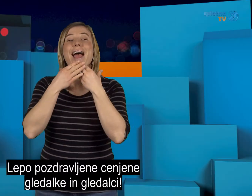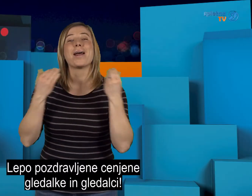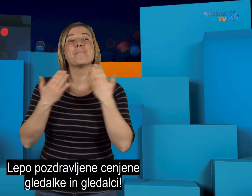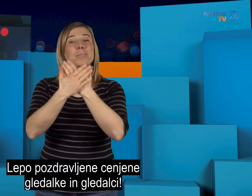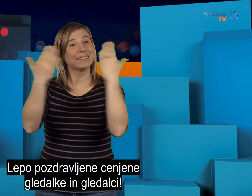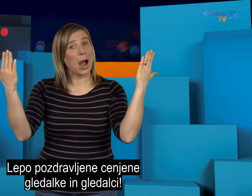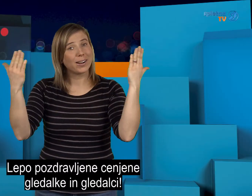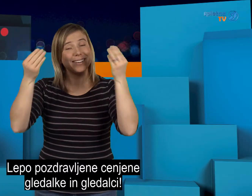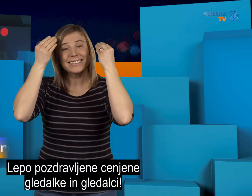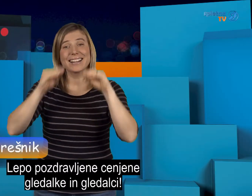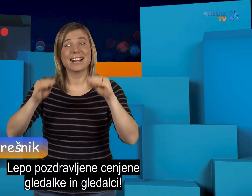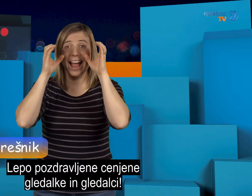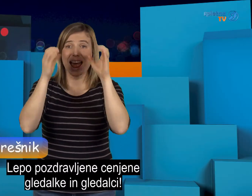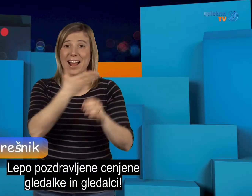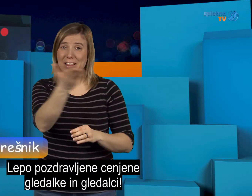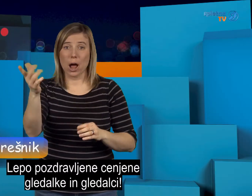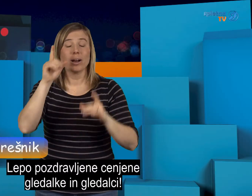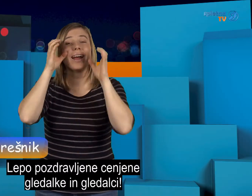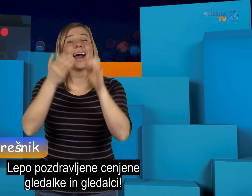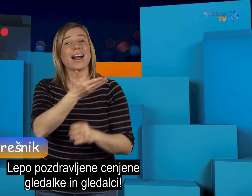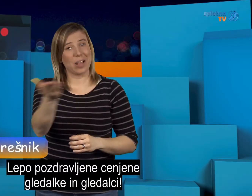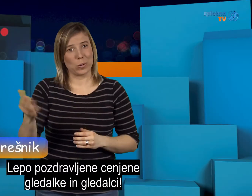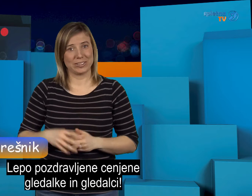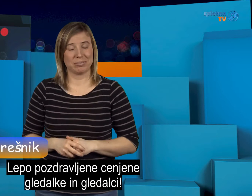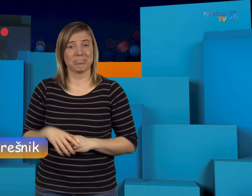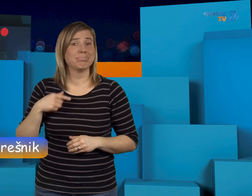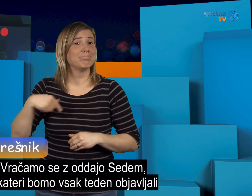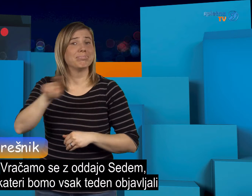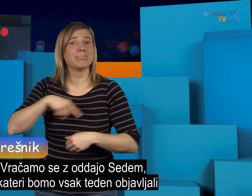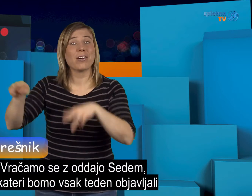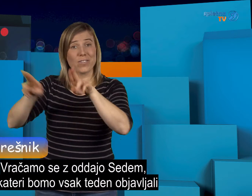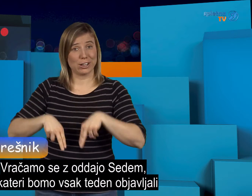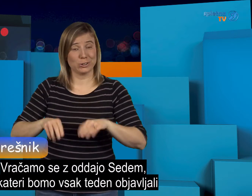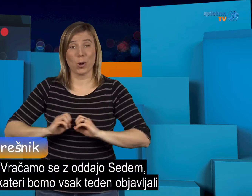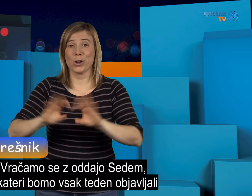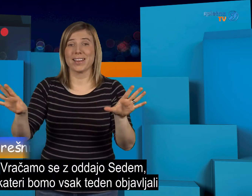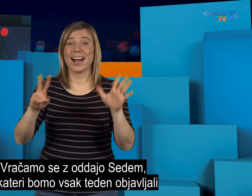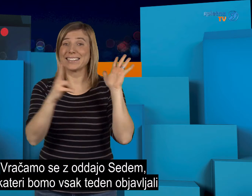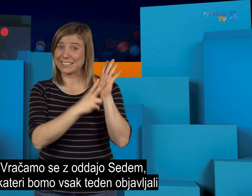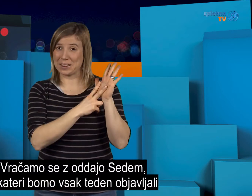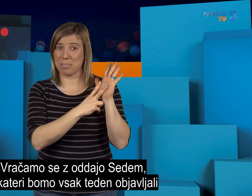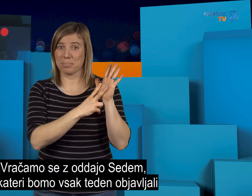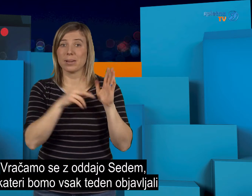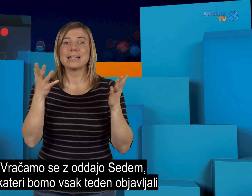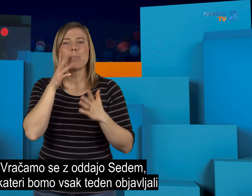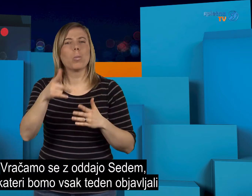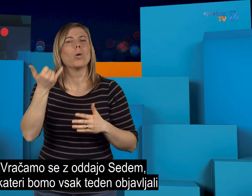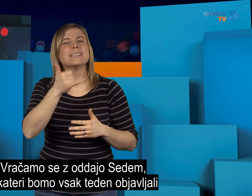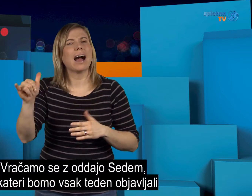Lepo pozdravljene, cenjene gledavke in gledavci. Vračamo se z odajo sedem, v kateri bomo vsak teden